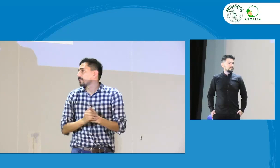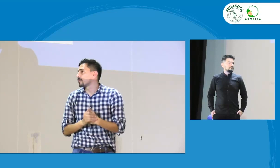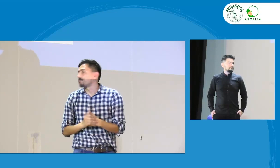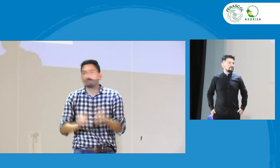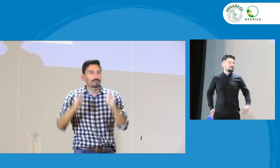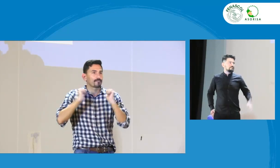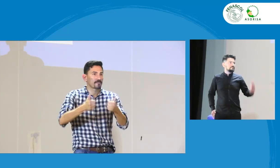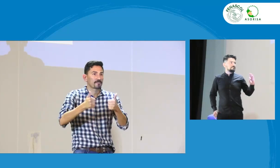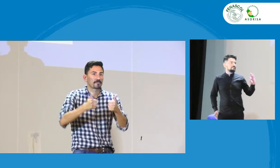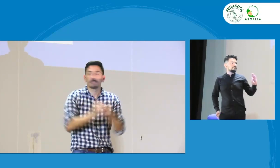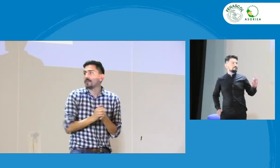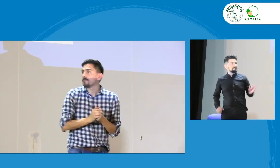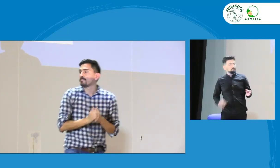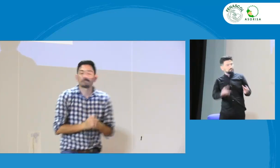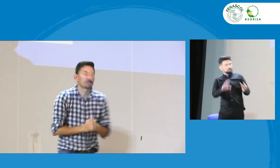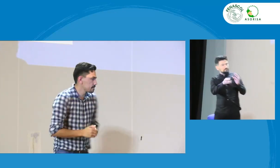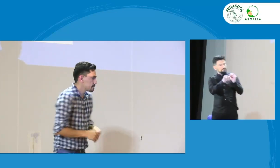Perfecto. ¿Algo más, Luzmari?